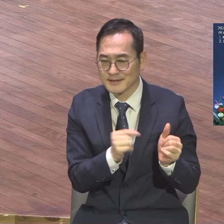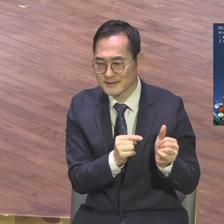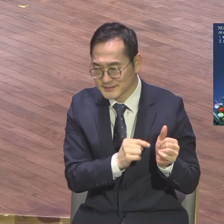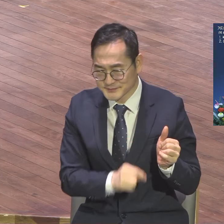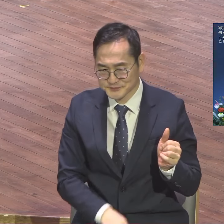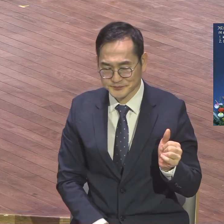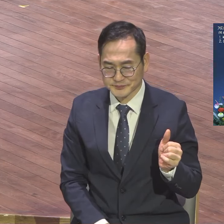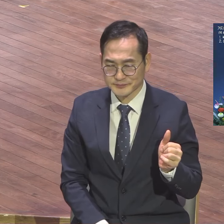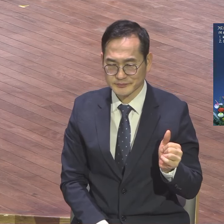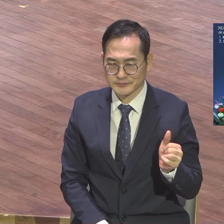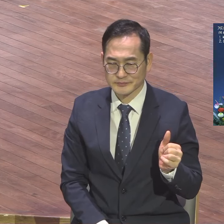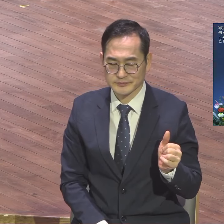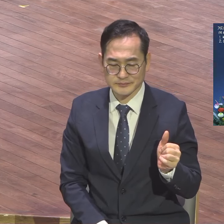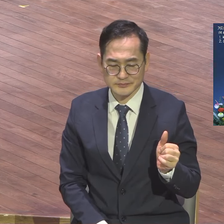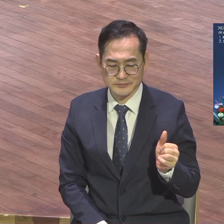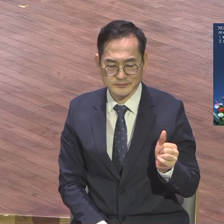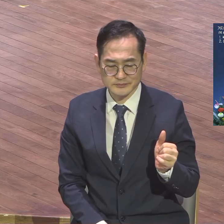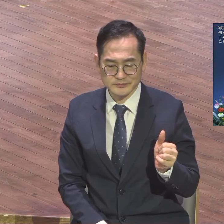시아스 시아스를 손에